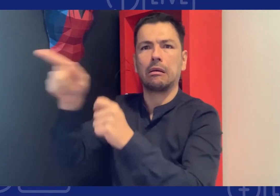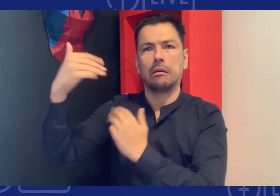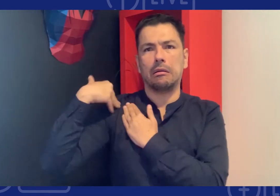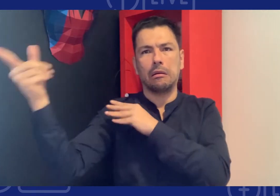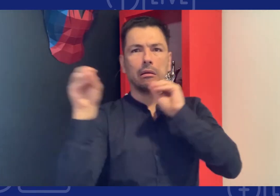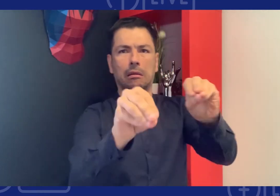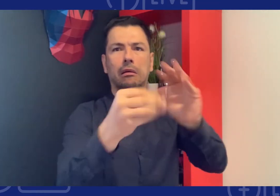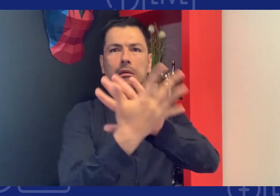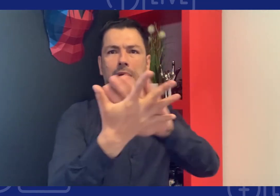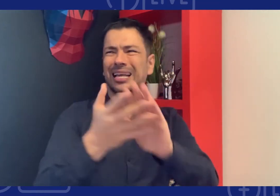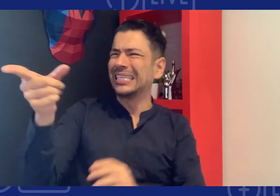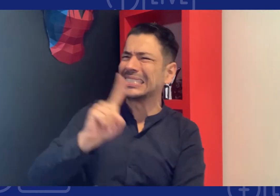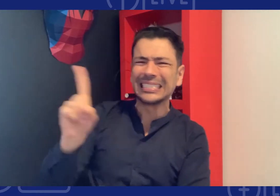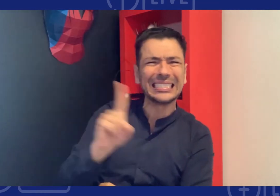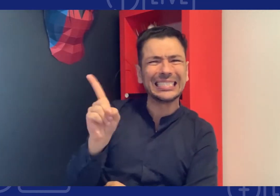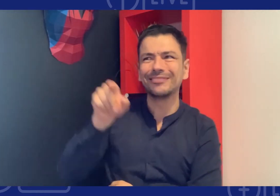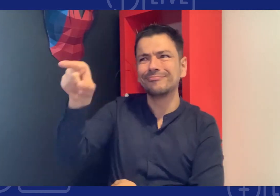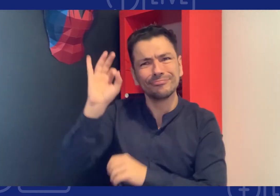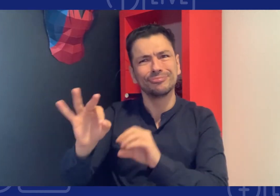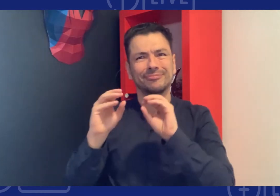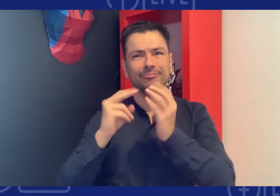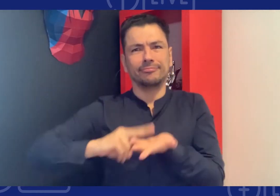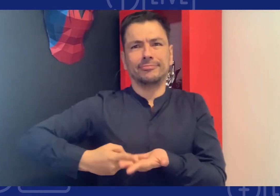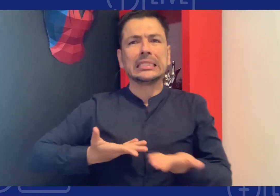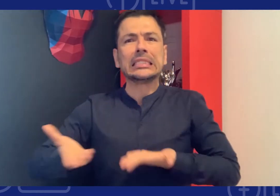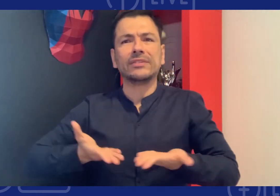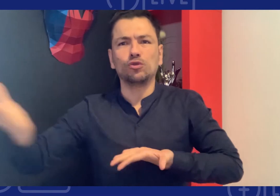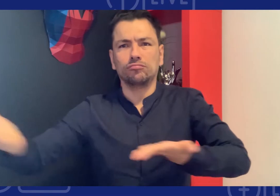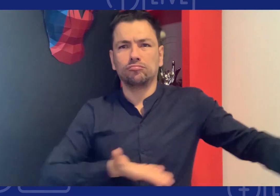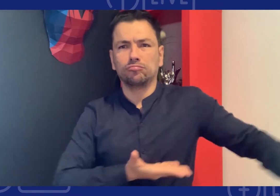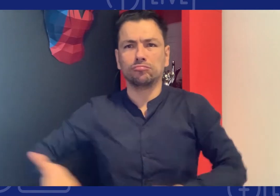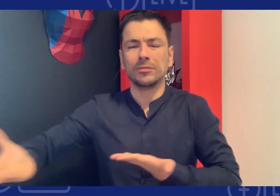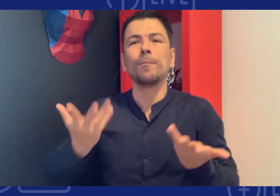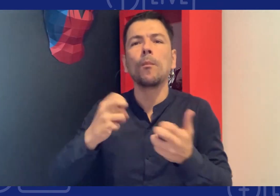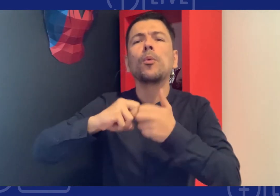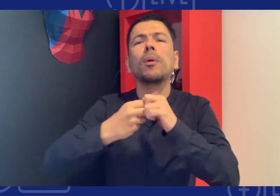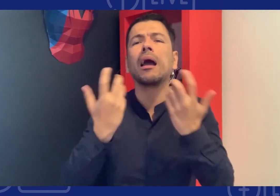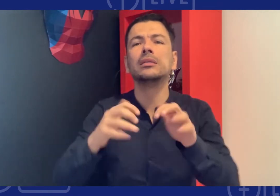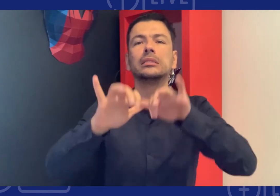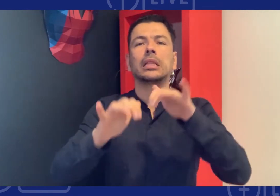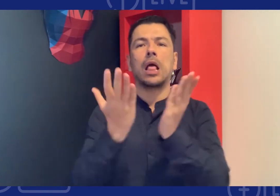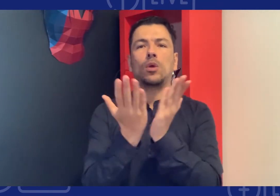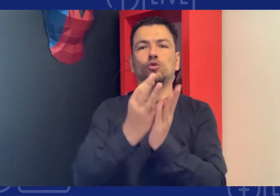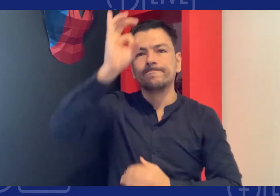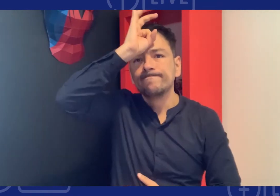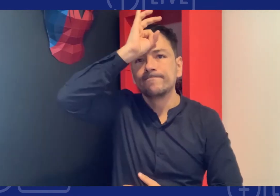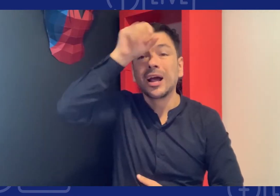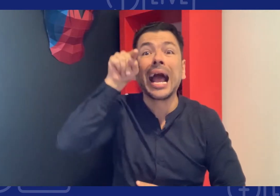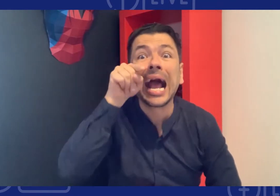intérpretes les ponen el rol de enseñar lengua de señas mientras que ellos son un servicio es una mediación comunicativa